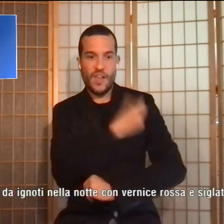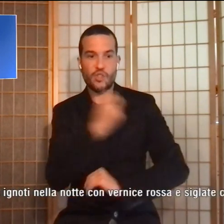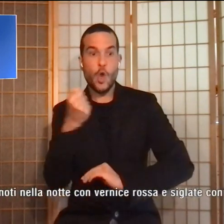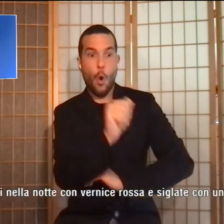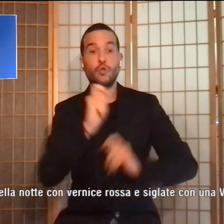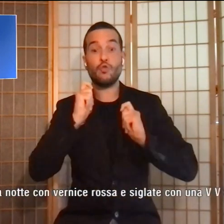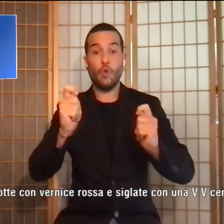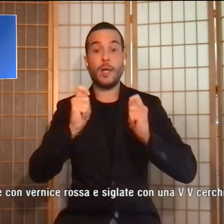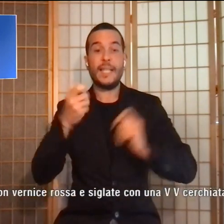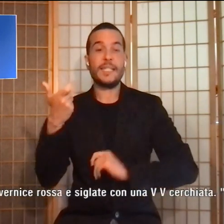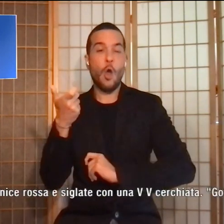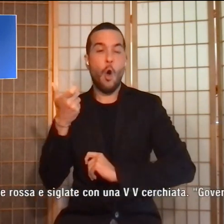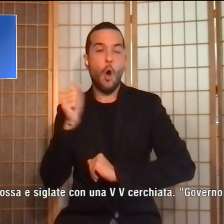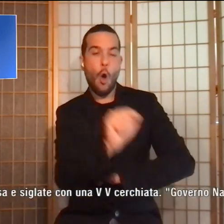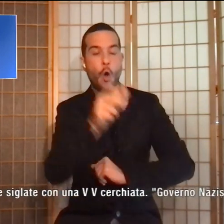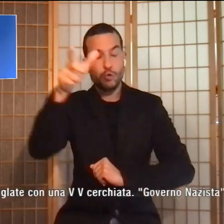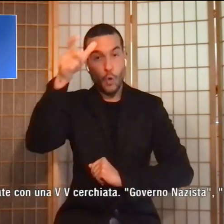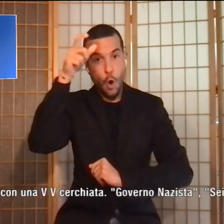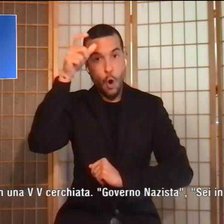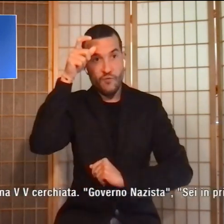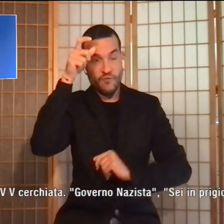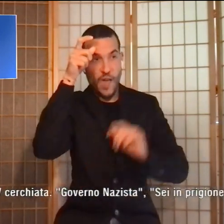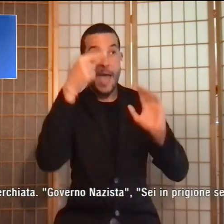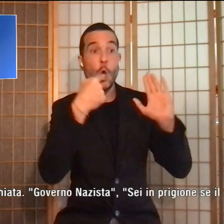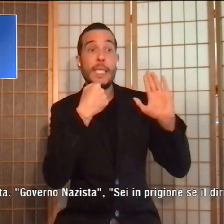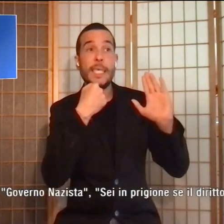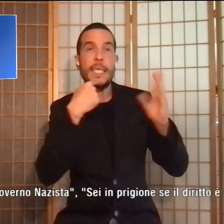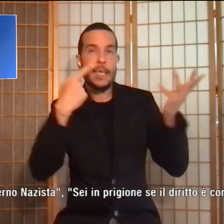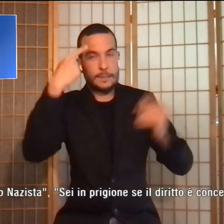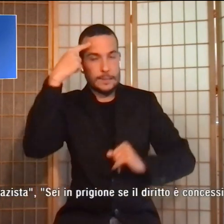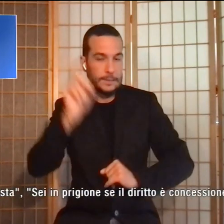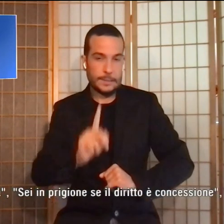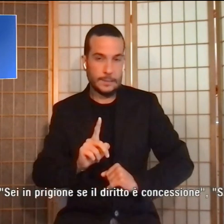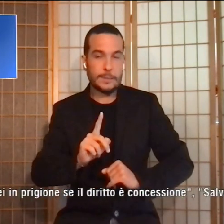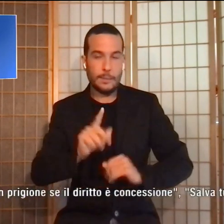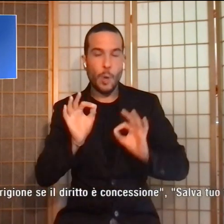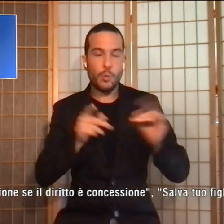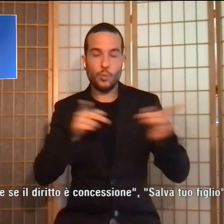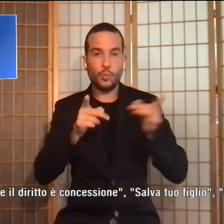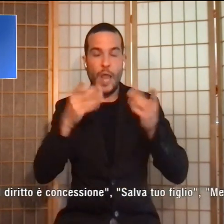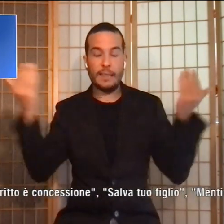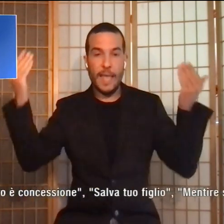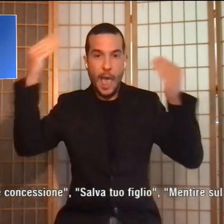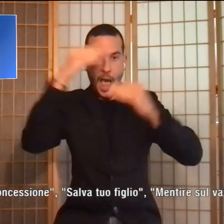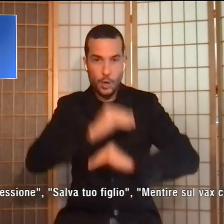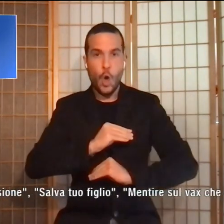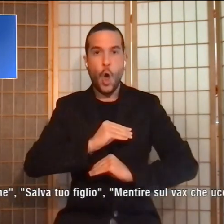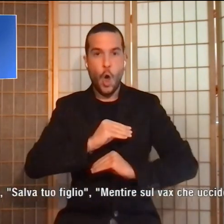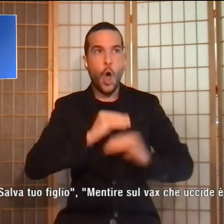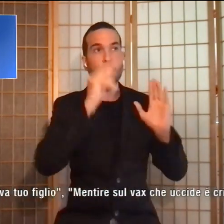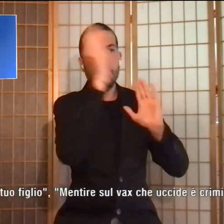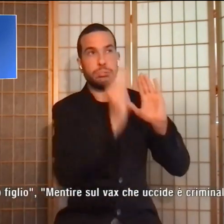governo, vergate da ignoti durante la notte con vernice rossa, siglate con una V